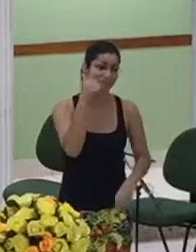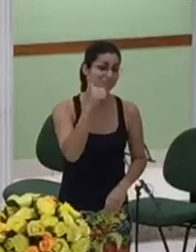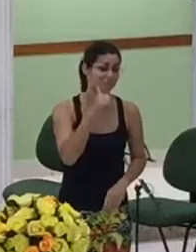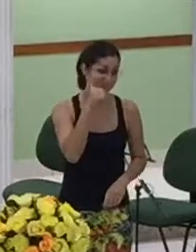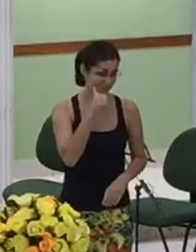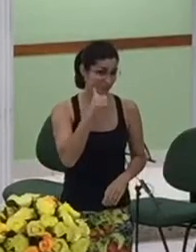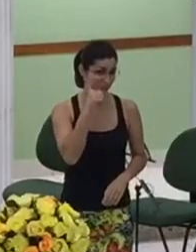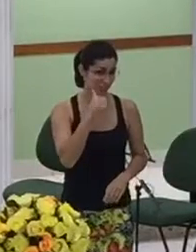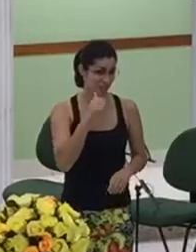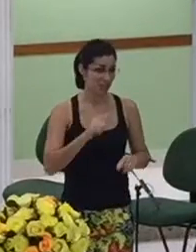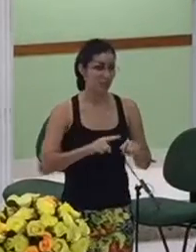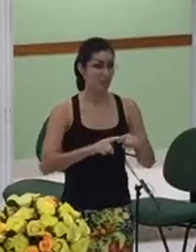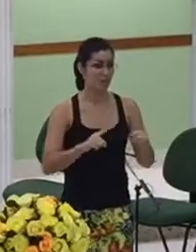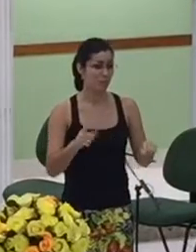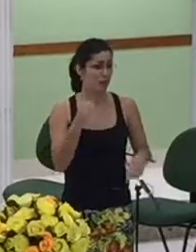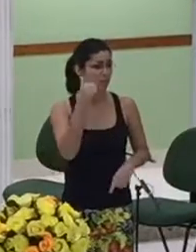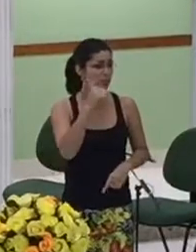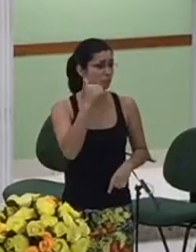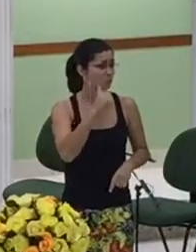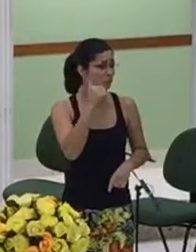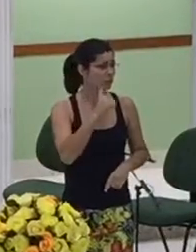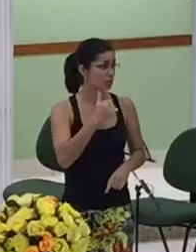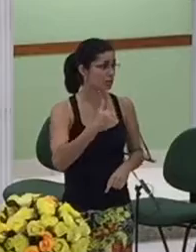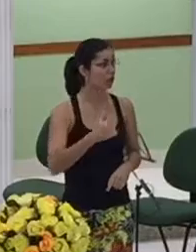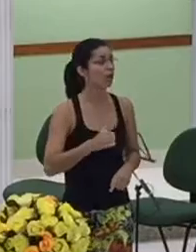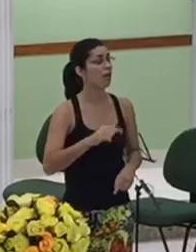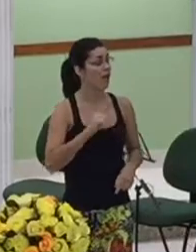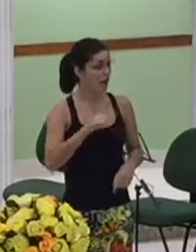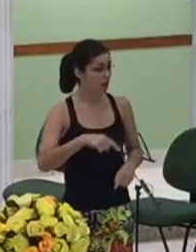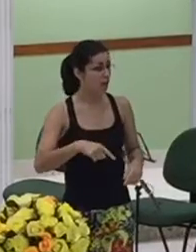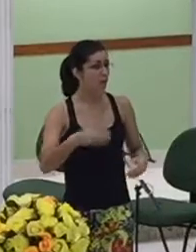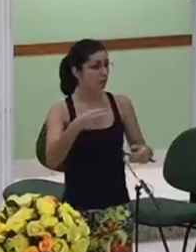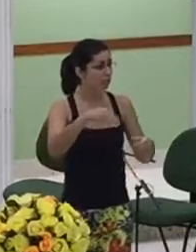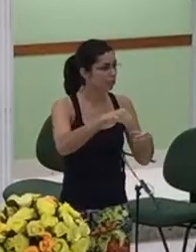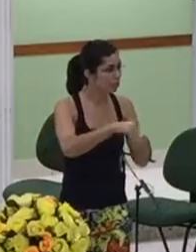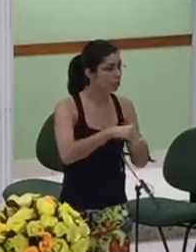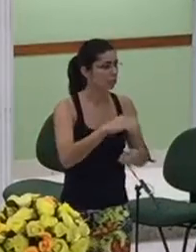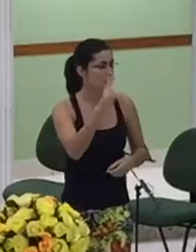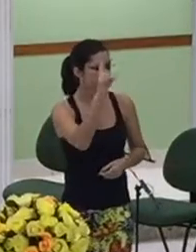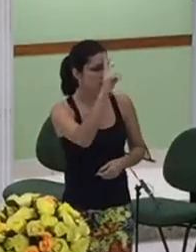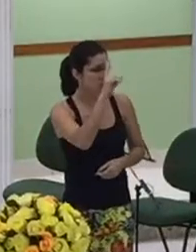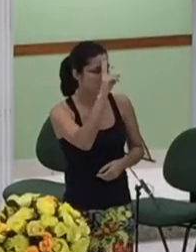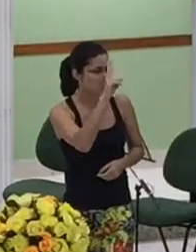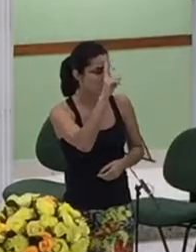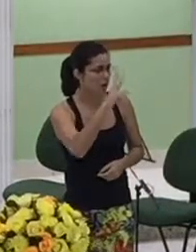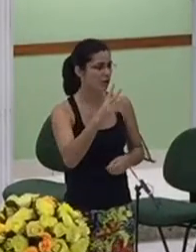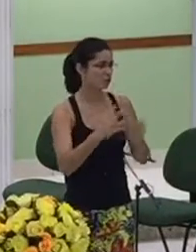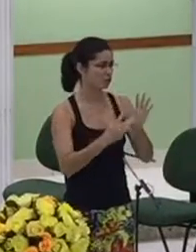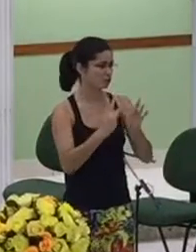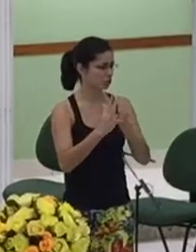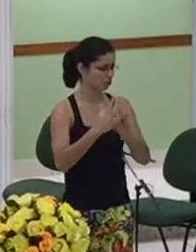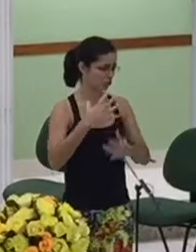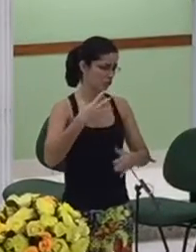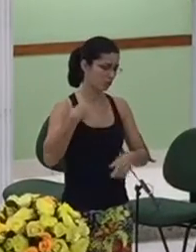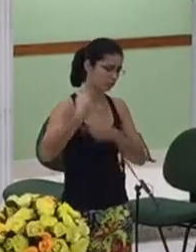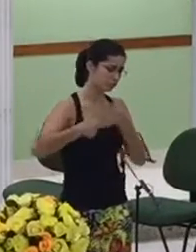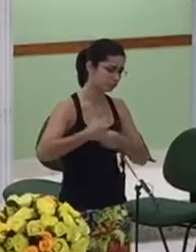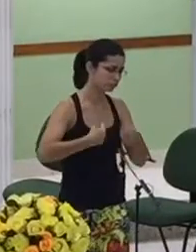parte da descendência de Jesus talvez seja o primeiro sermão que você vai ouvir na sua vida sobre a